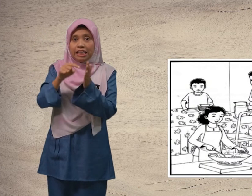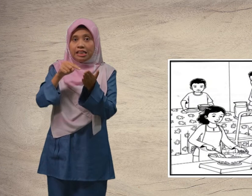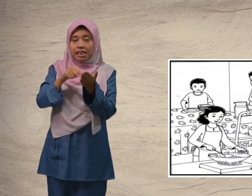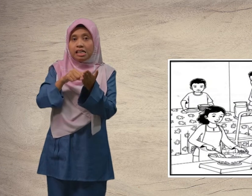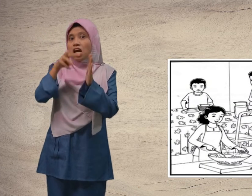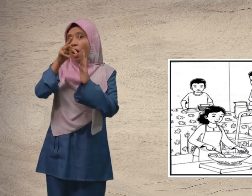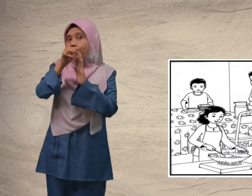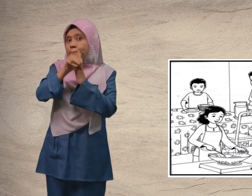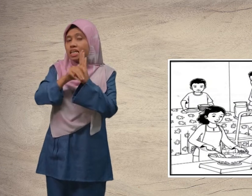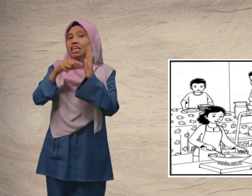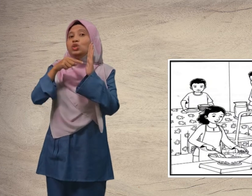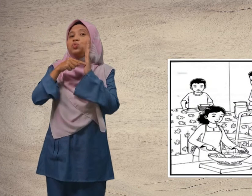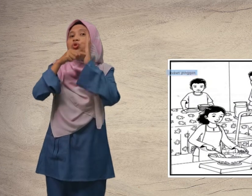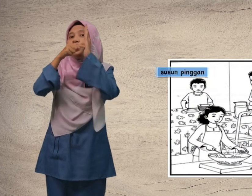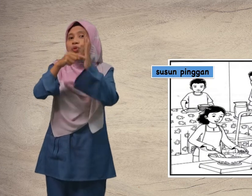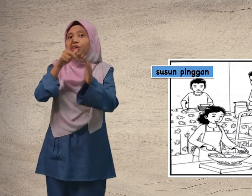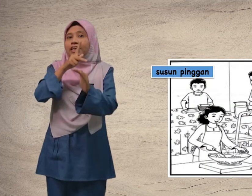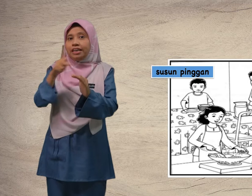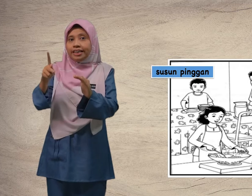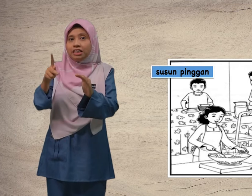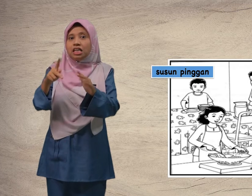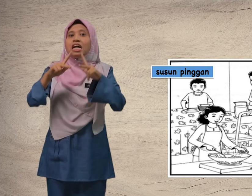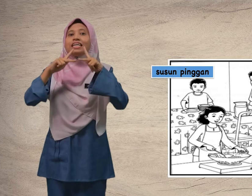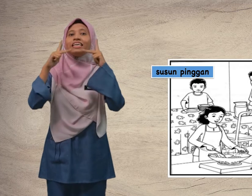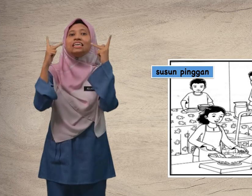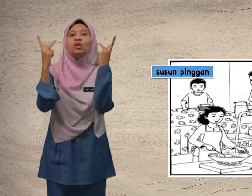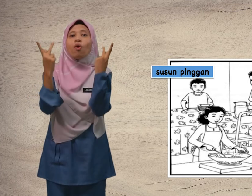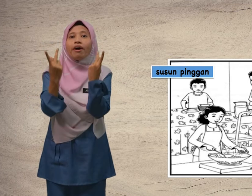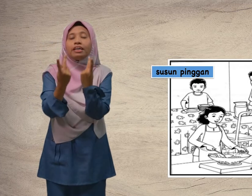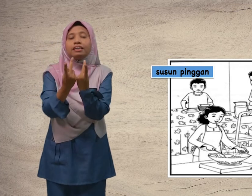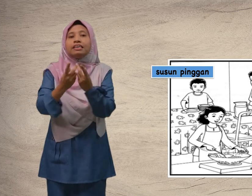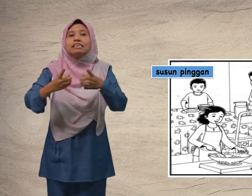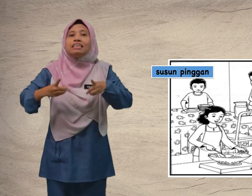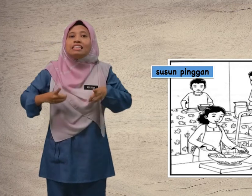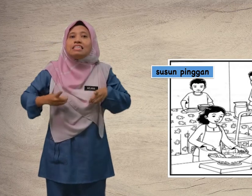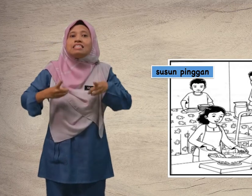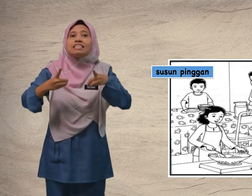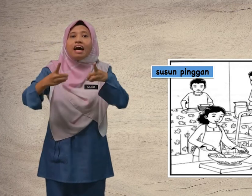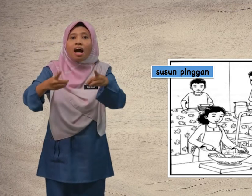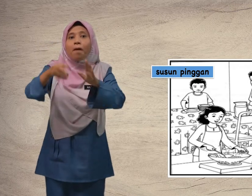ini menunjukkan keluarga sedang